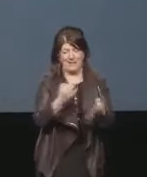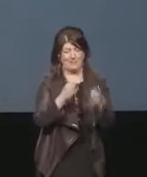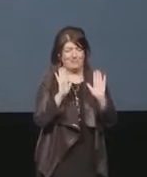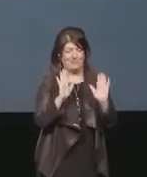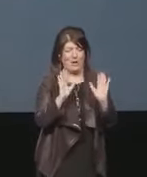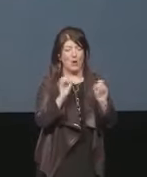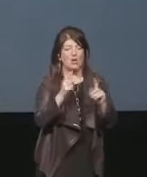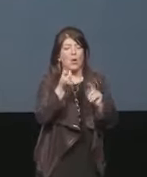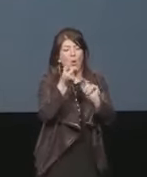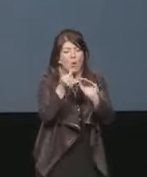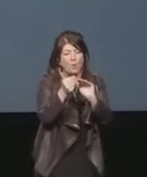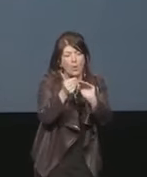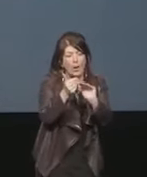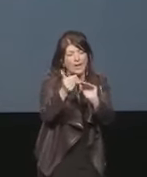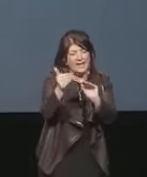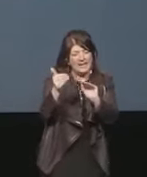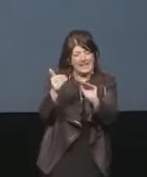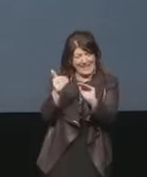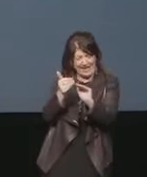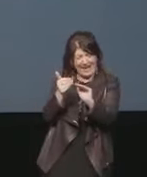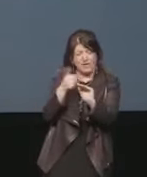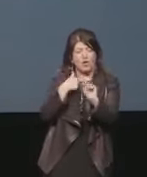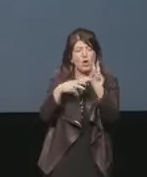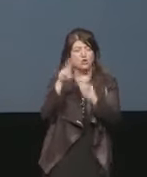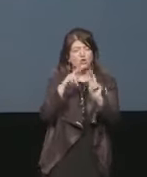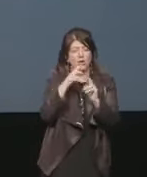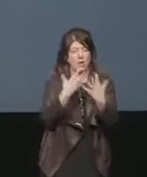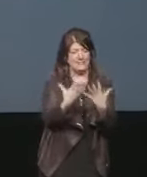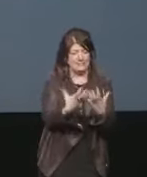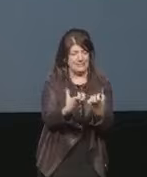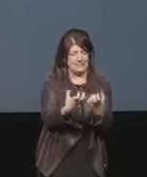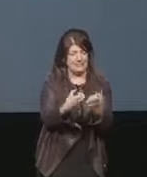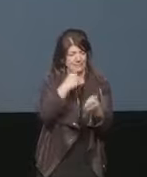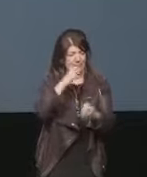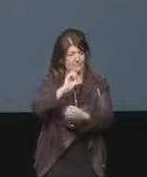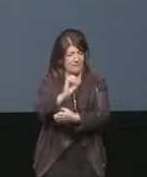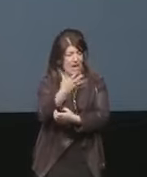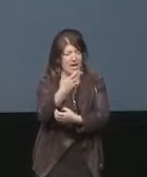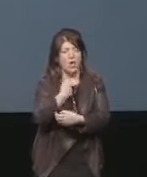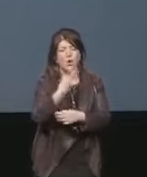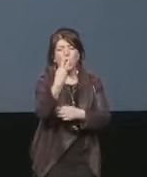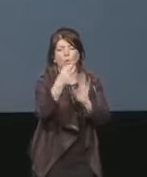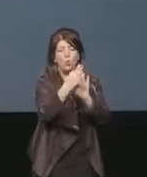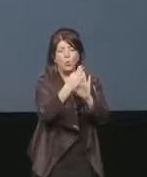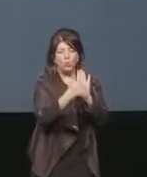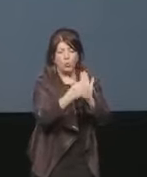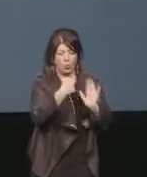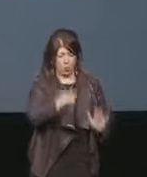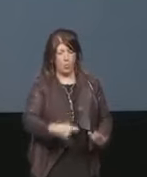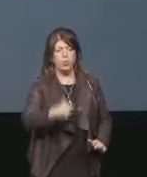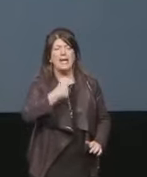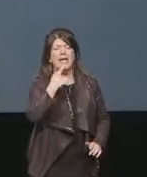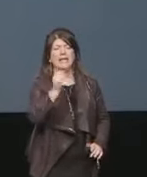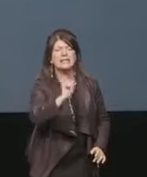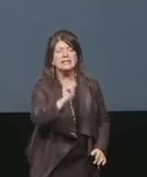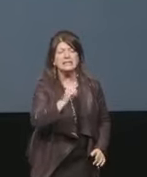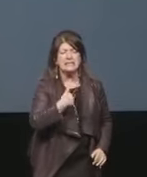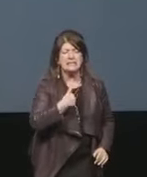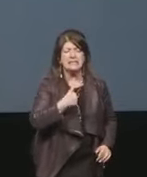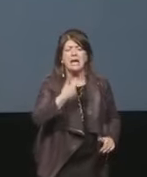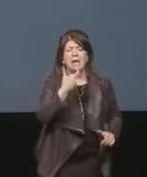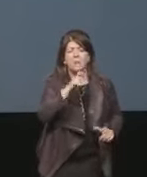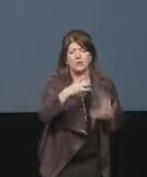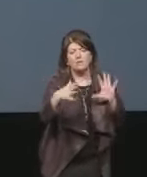Parto un pelo indietro, ma giuro che sarò sintetica e rapida. Allora, vi dico due robe di me, perché così capite meglio di cosa poi, perché